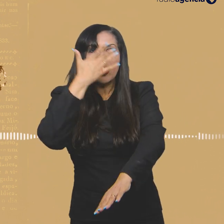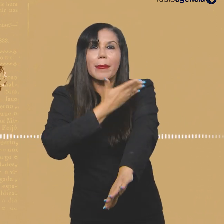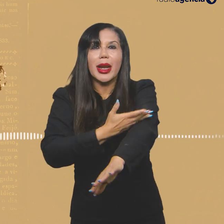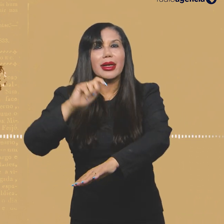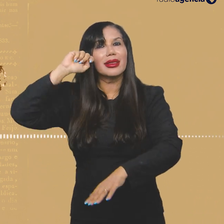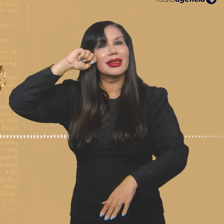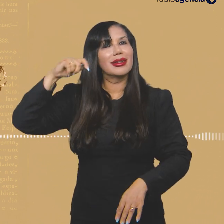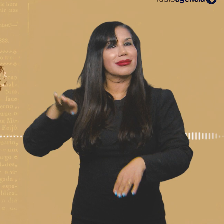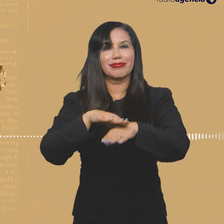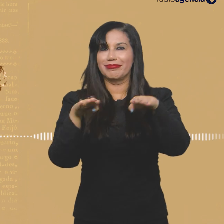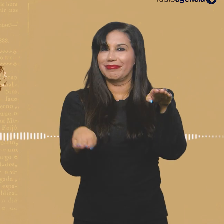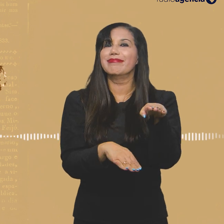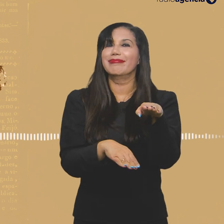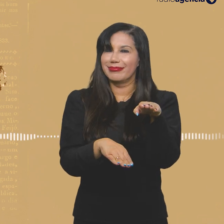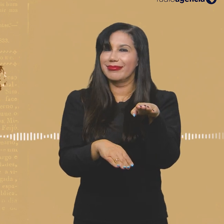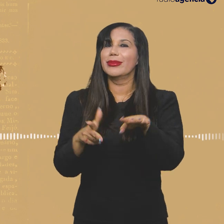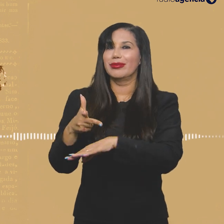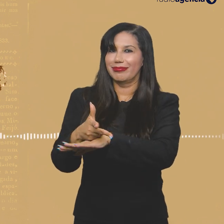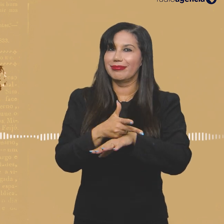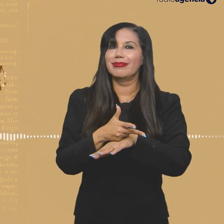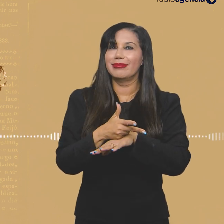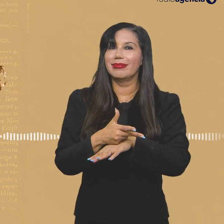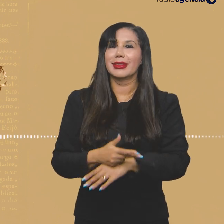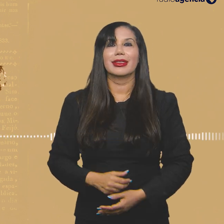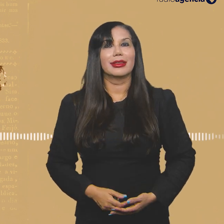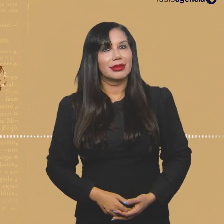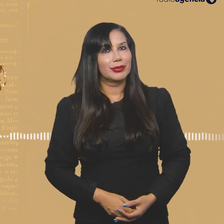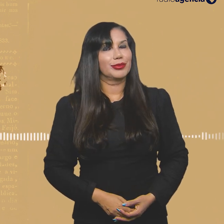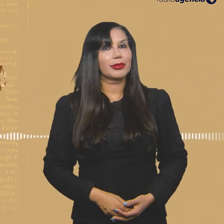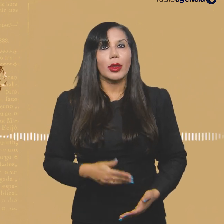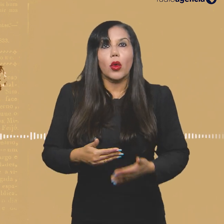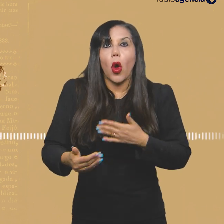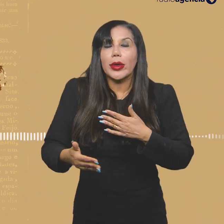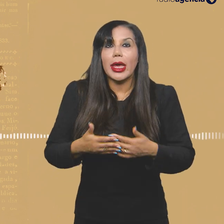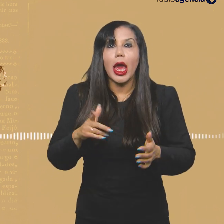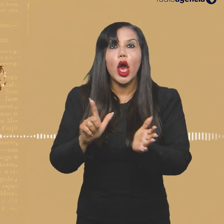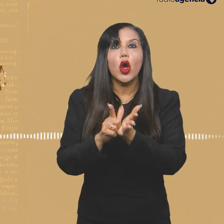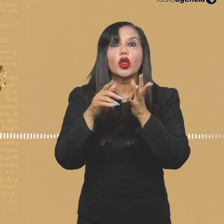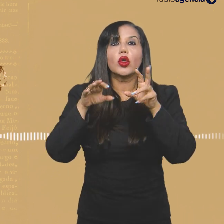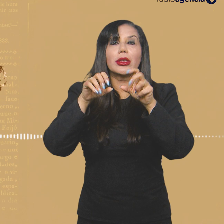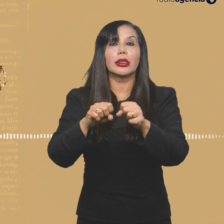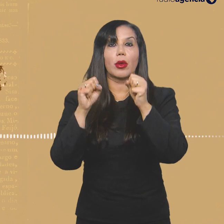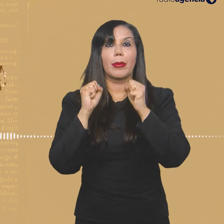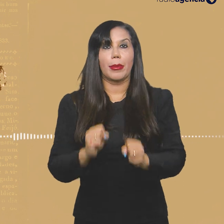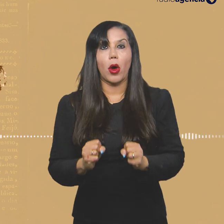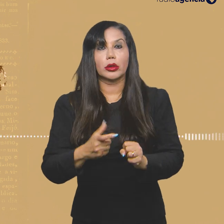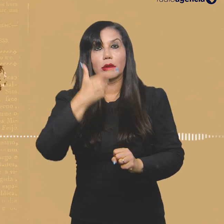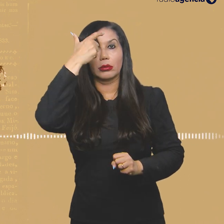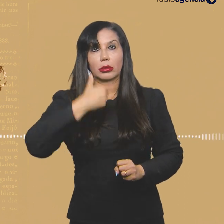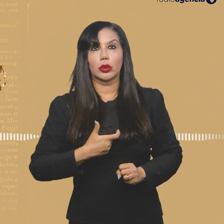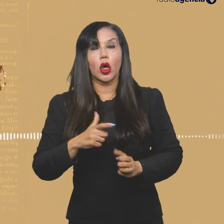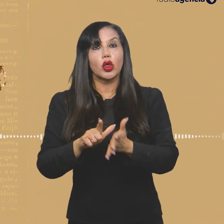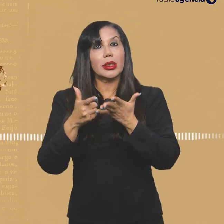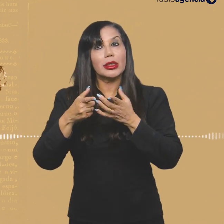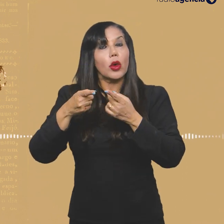pessoas brancas e negras são tratadas de forma diferente nas matérias. Qualquer jornalista pode e deve ser